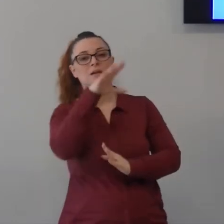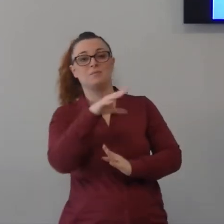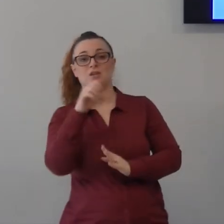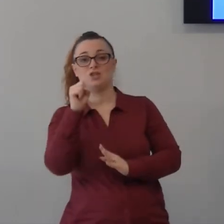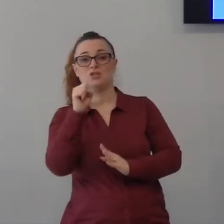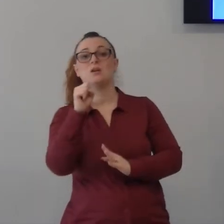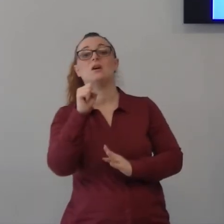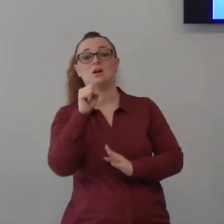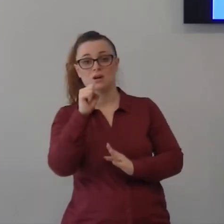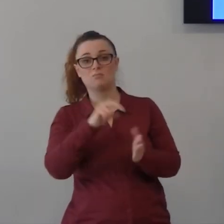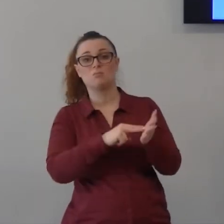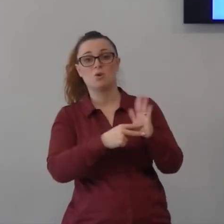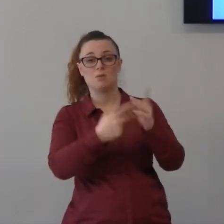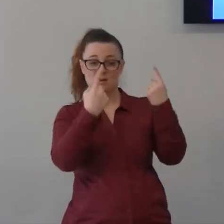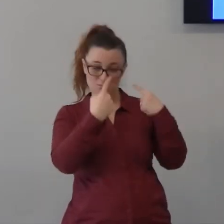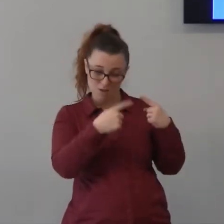sta per intervenire